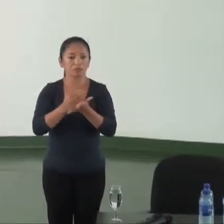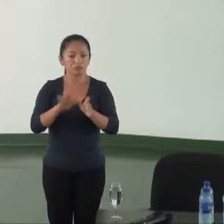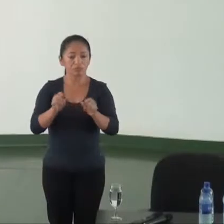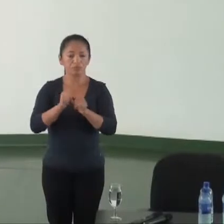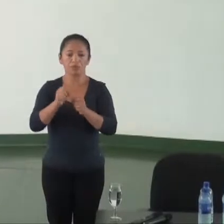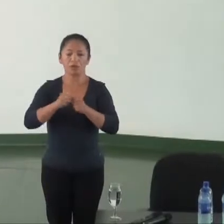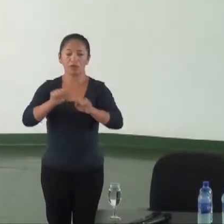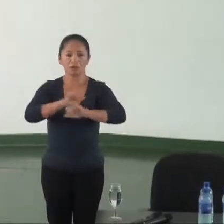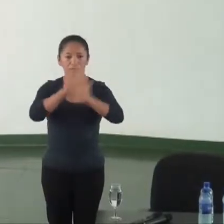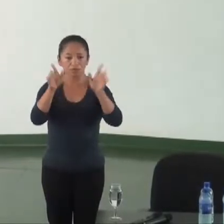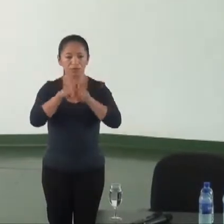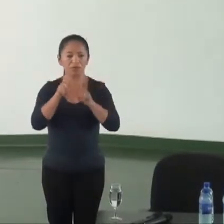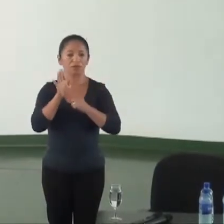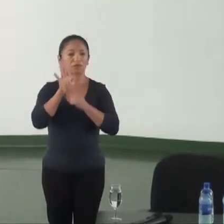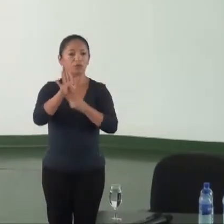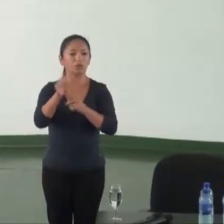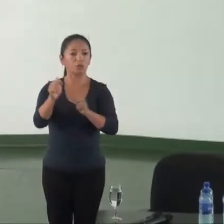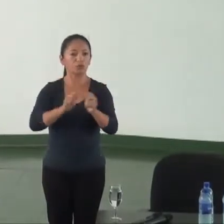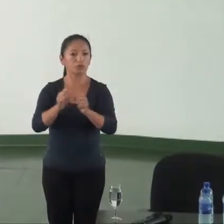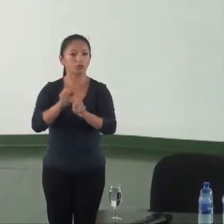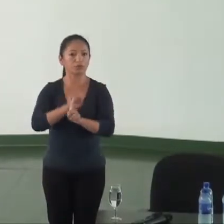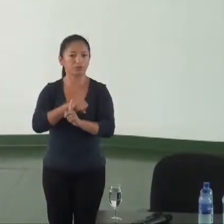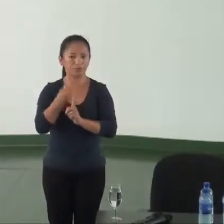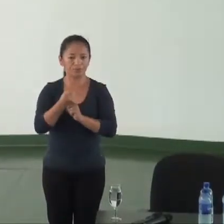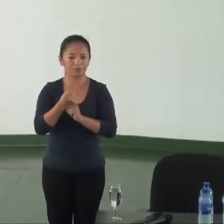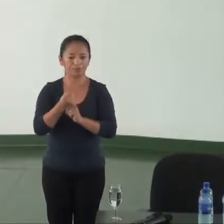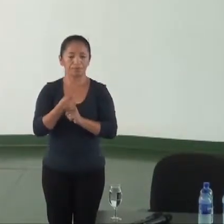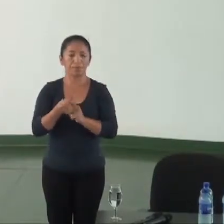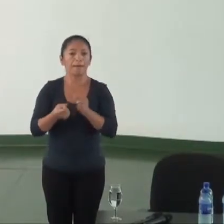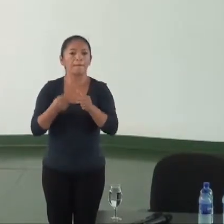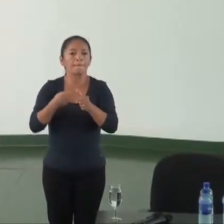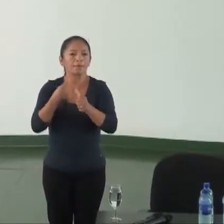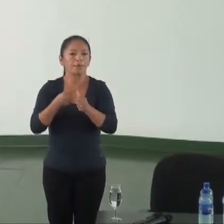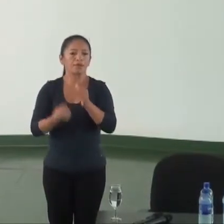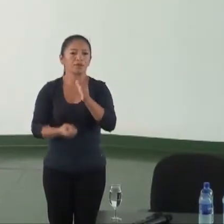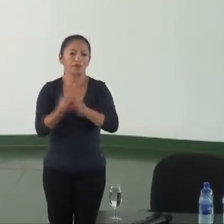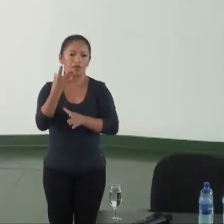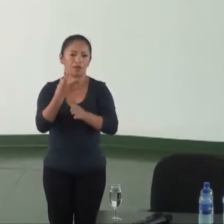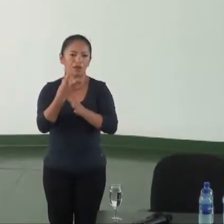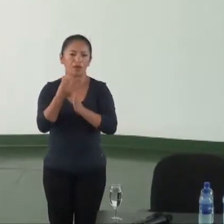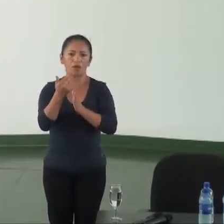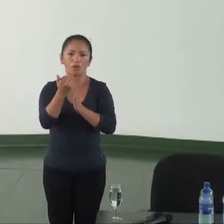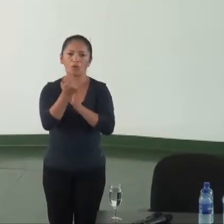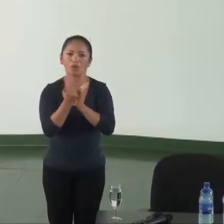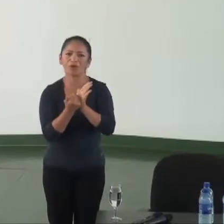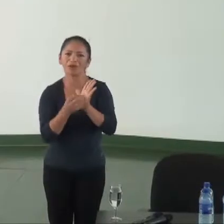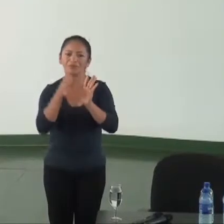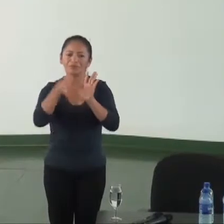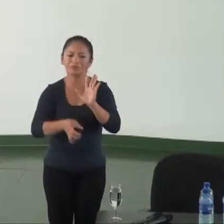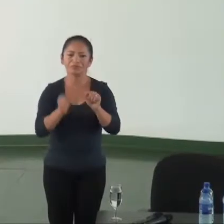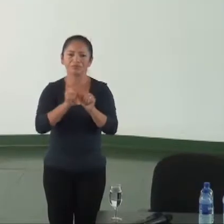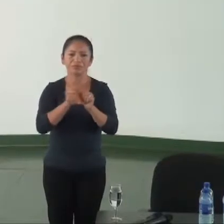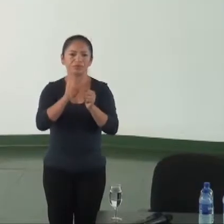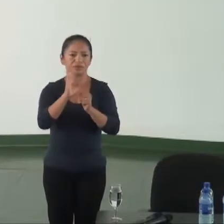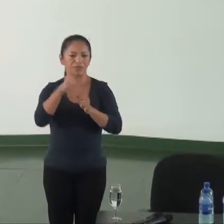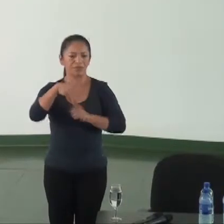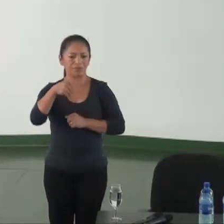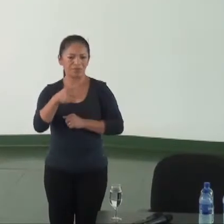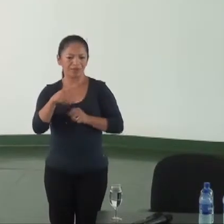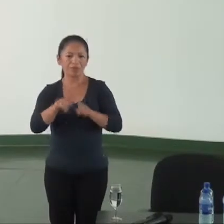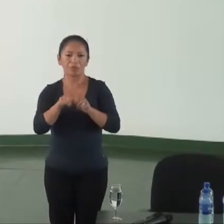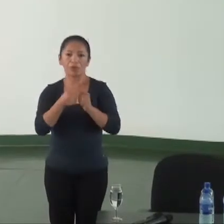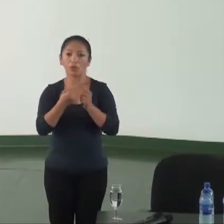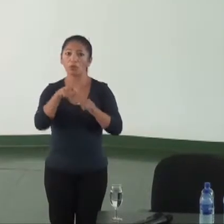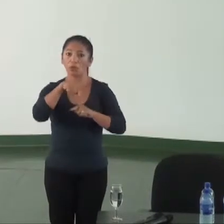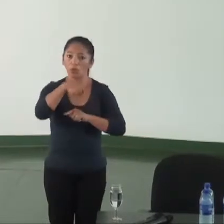Corrupção, Transparência e Controle Social? O primeiro é criar um programa de formação voltado aos servidores do MP e um programa